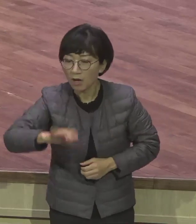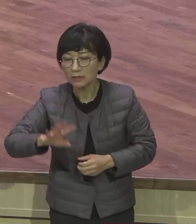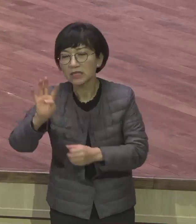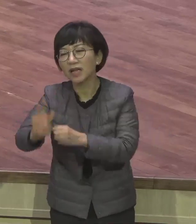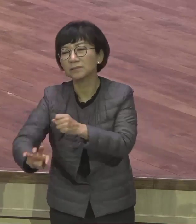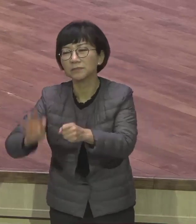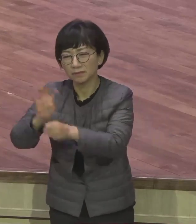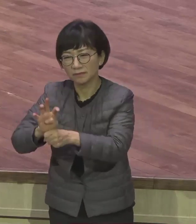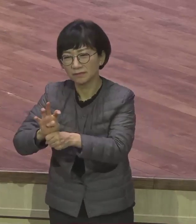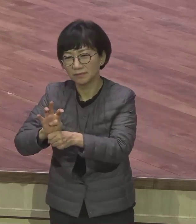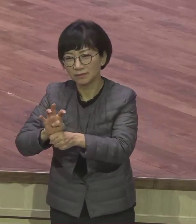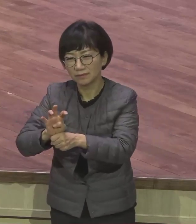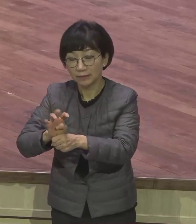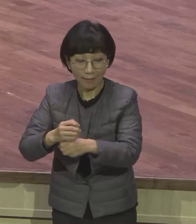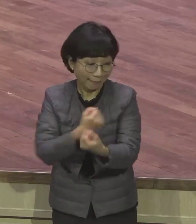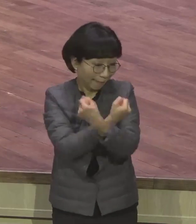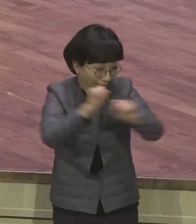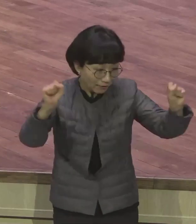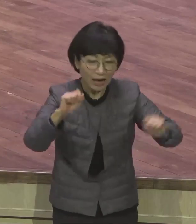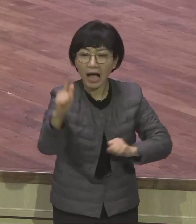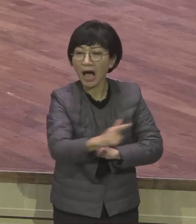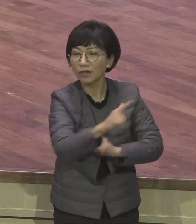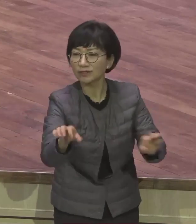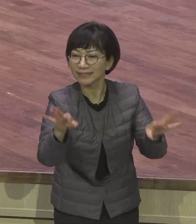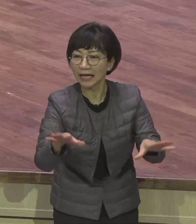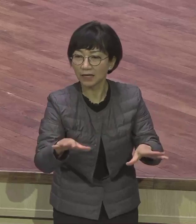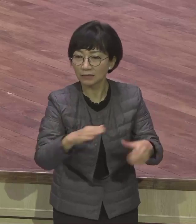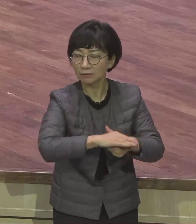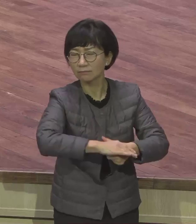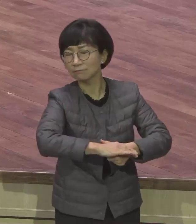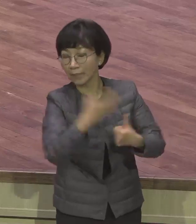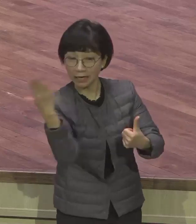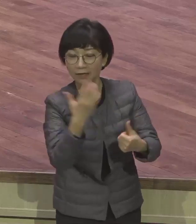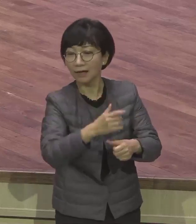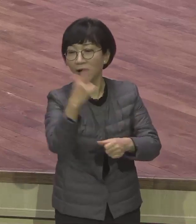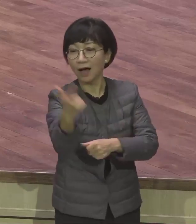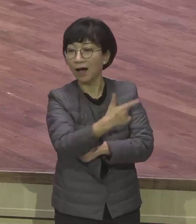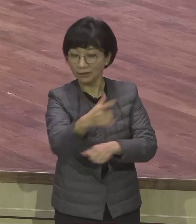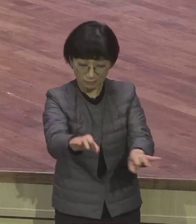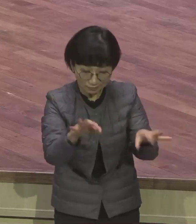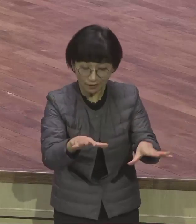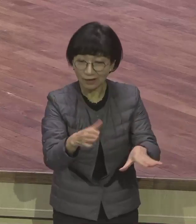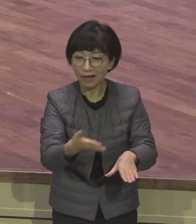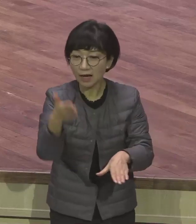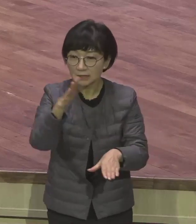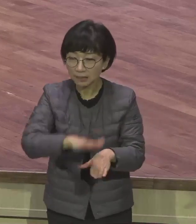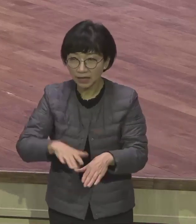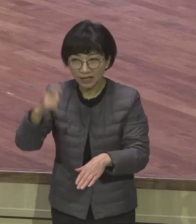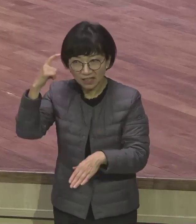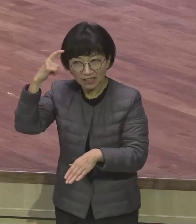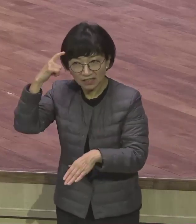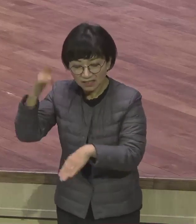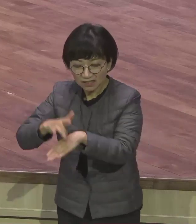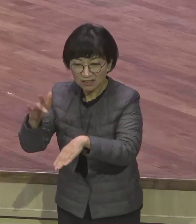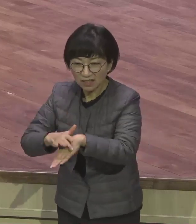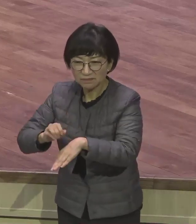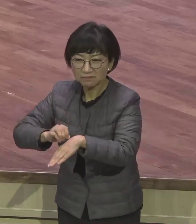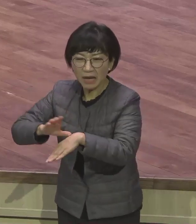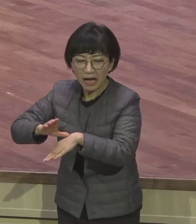요수아와 갈레비에는 아무도 약속의 땅 적과 꾸려는 가난한 땅 못